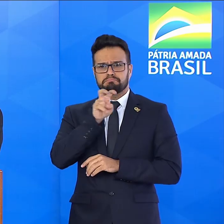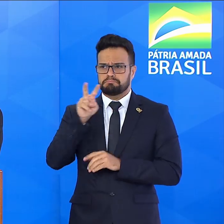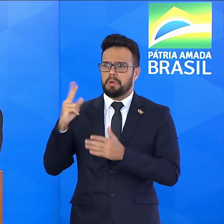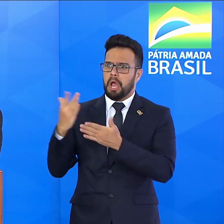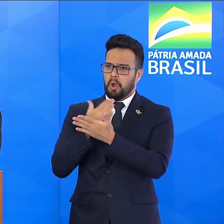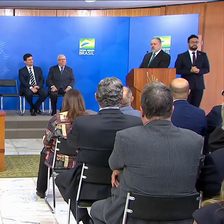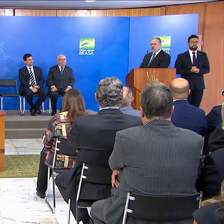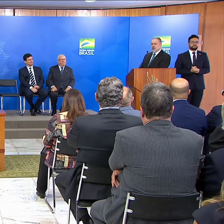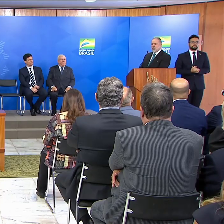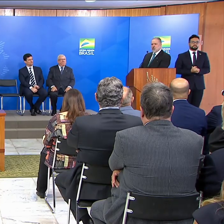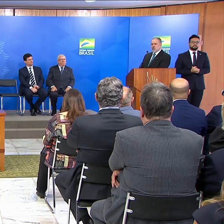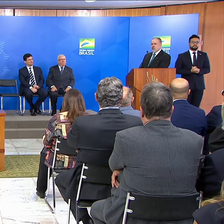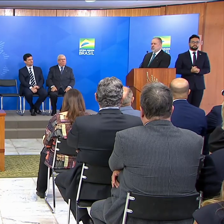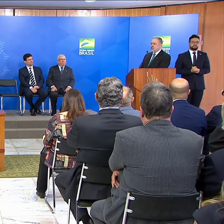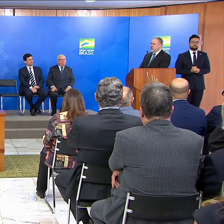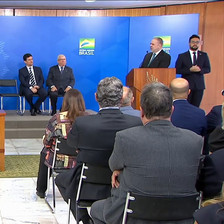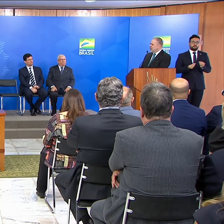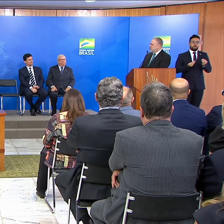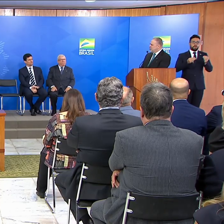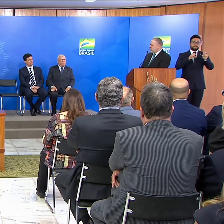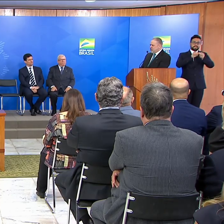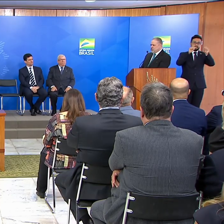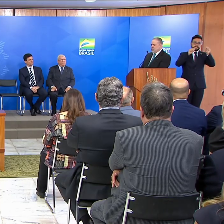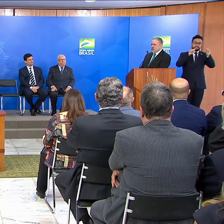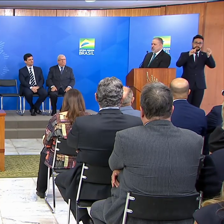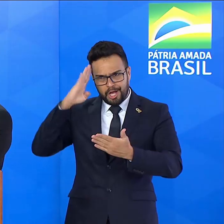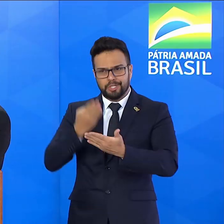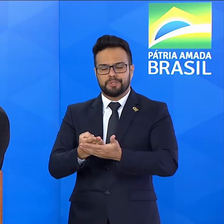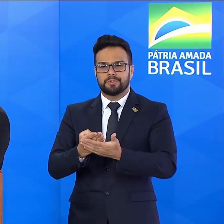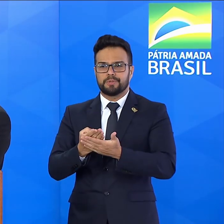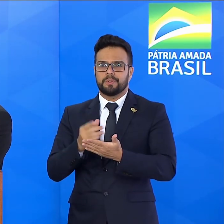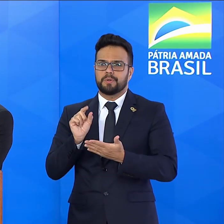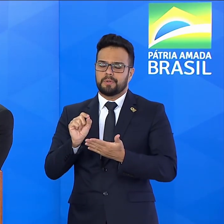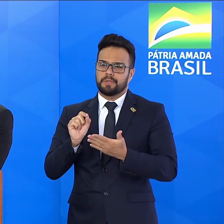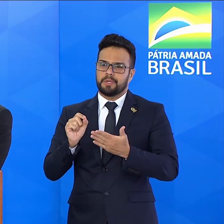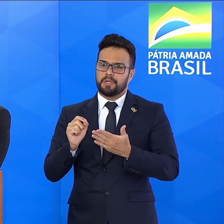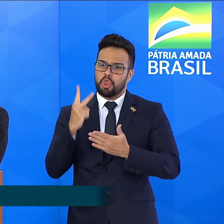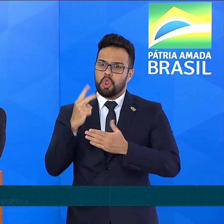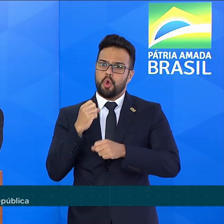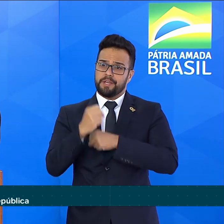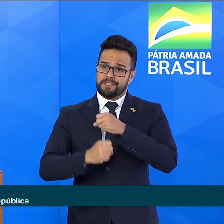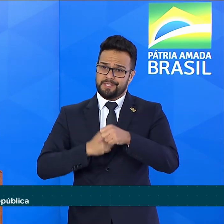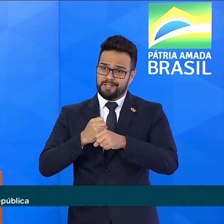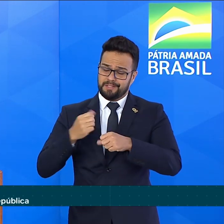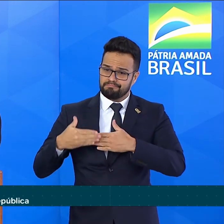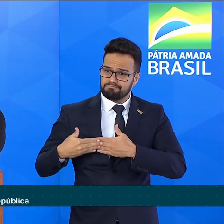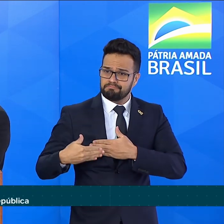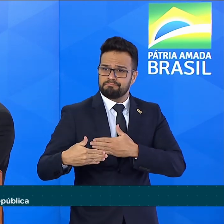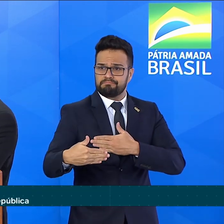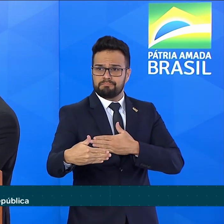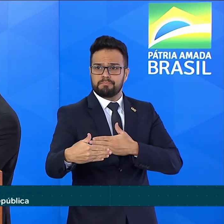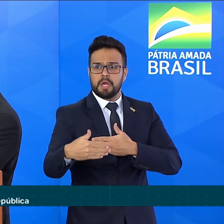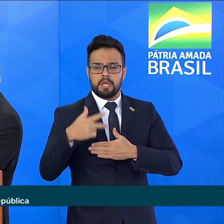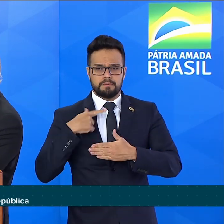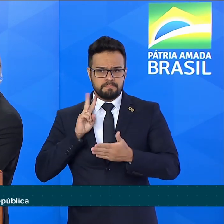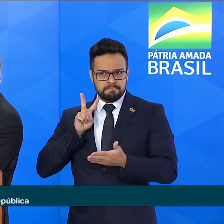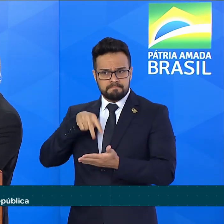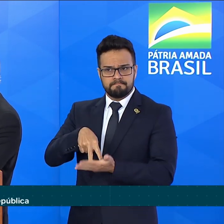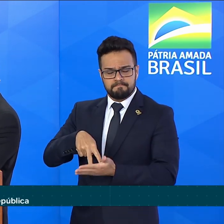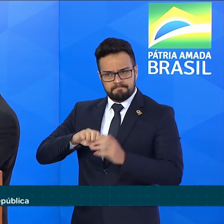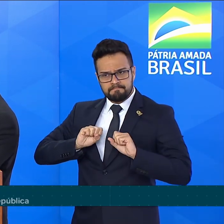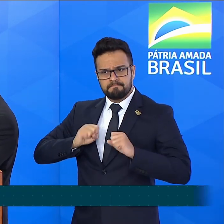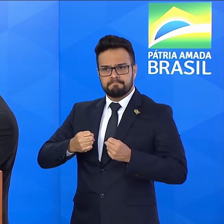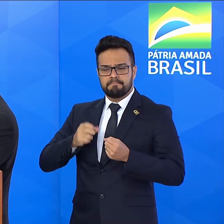e destacou que o compromisso é com a Constituição. Nos próximos dois anos estarei envolvido